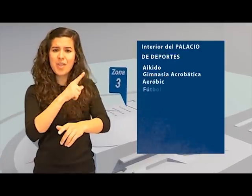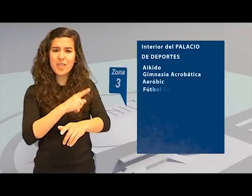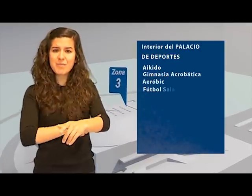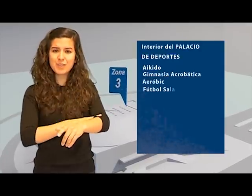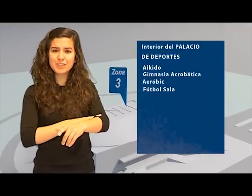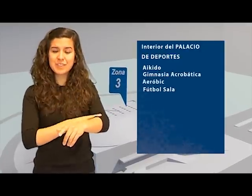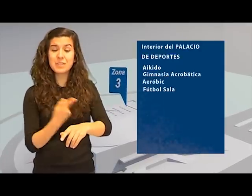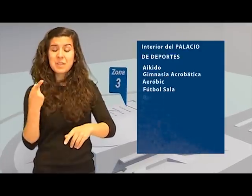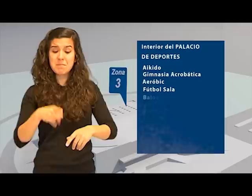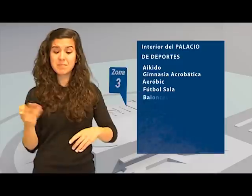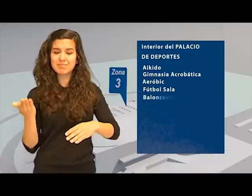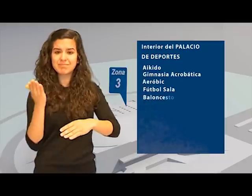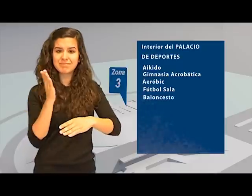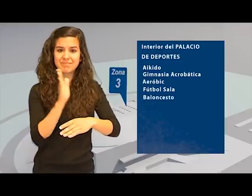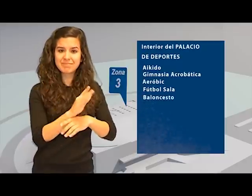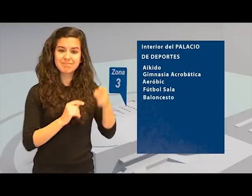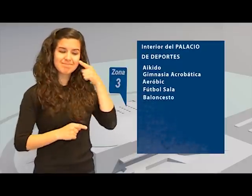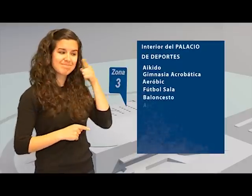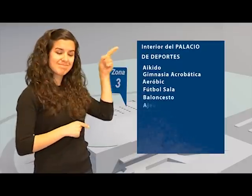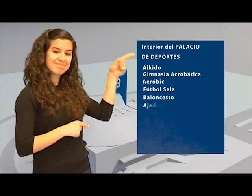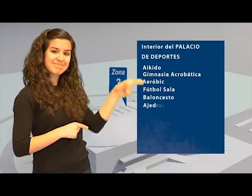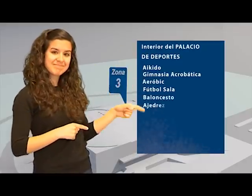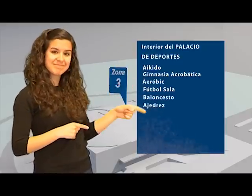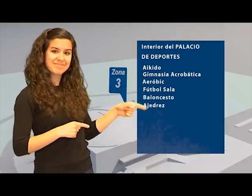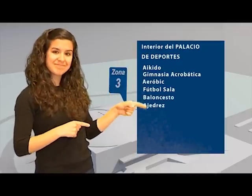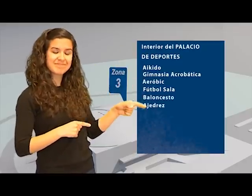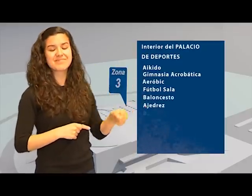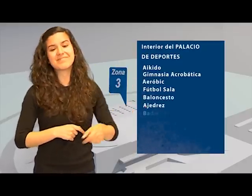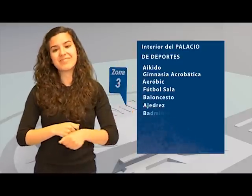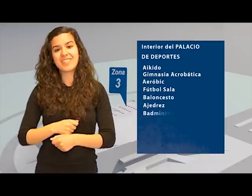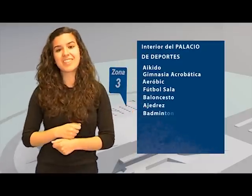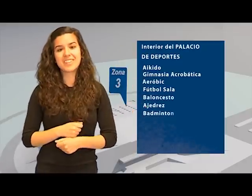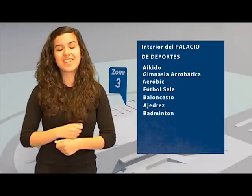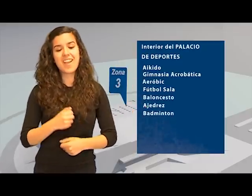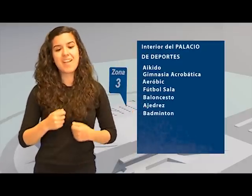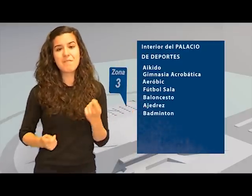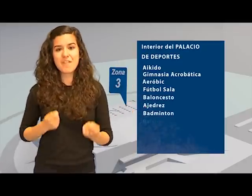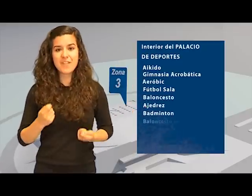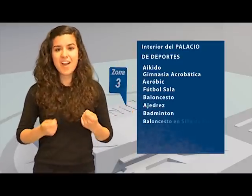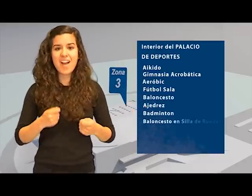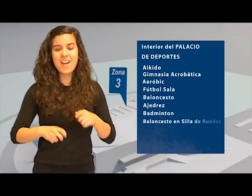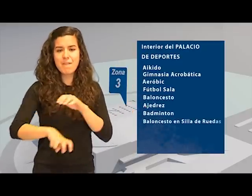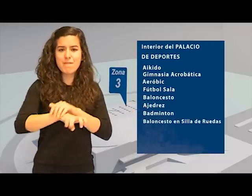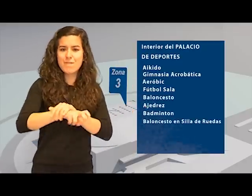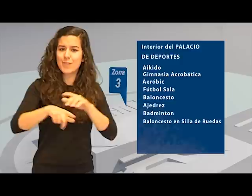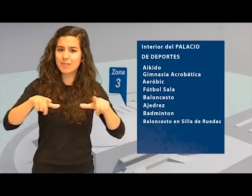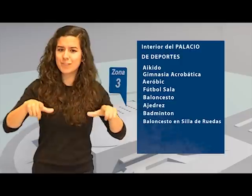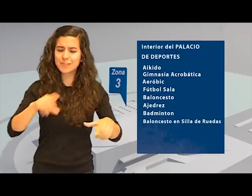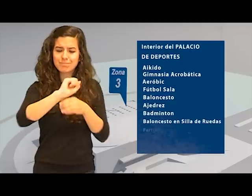de los Juegos Deportivos y distintas exhibiciones como... Aikido, gimnasia acrobática, aeróbic, fútbol